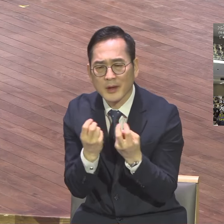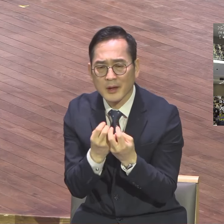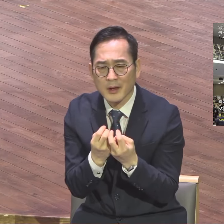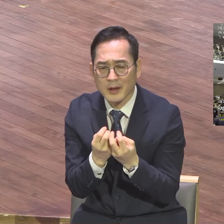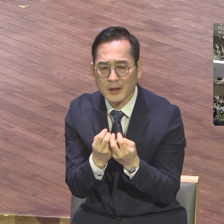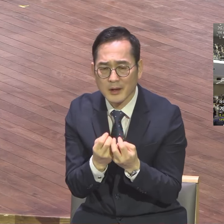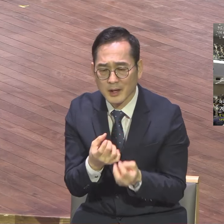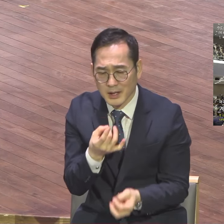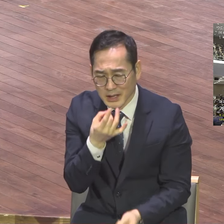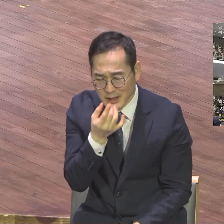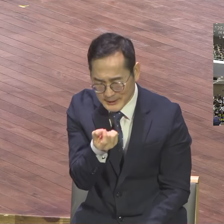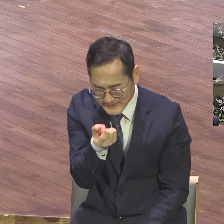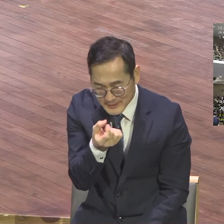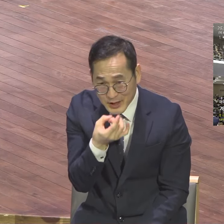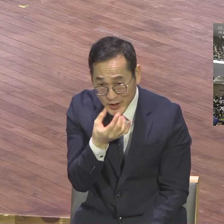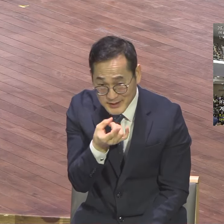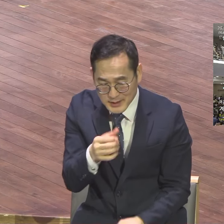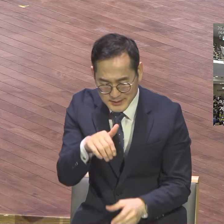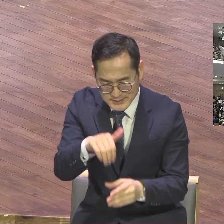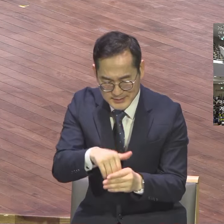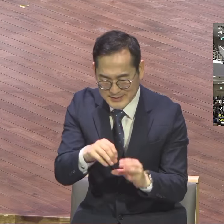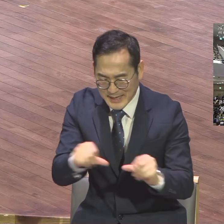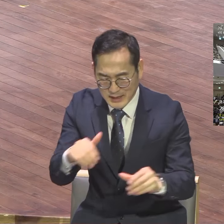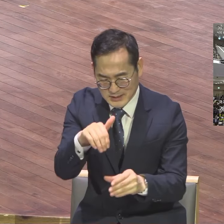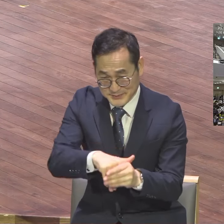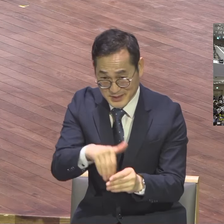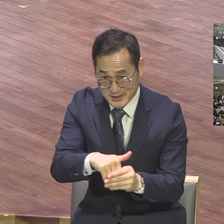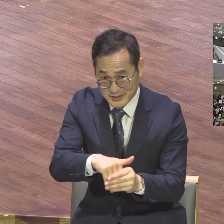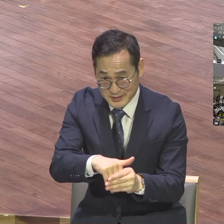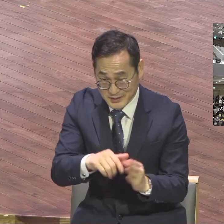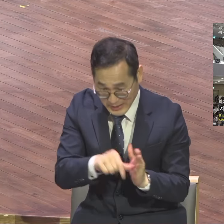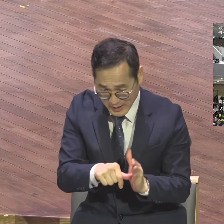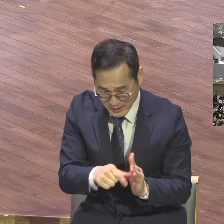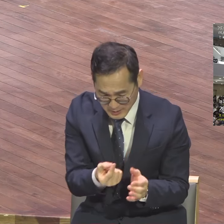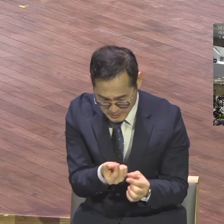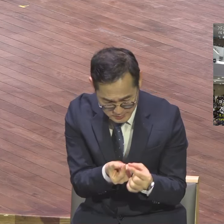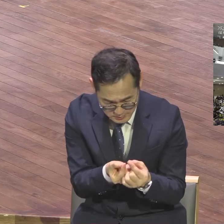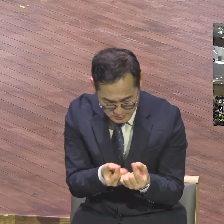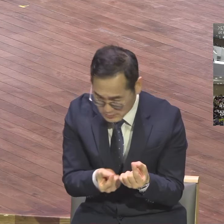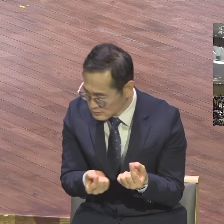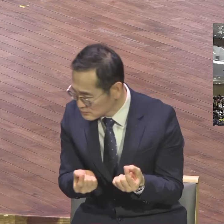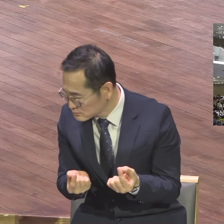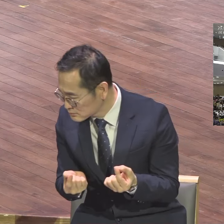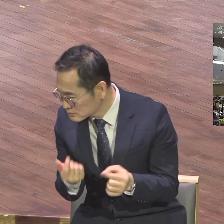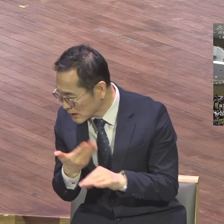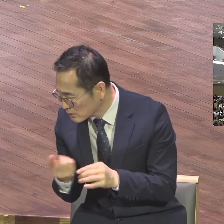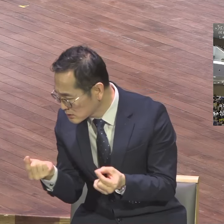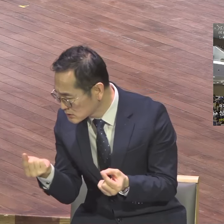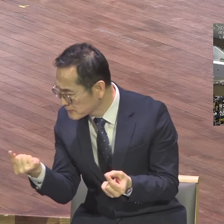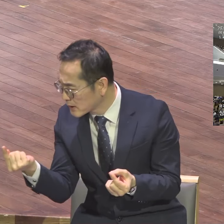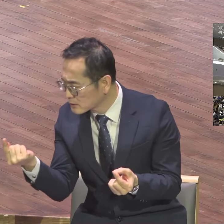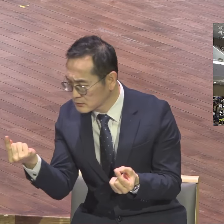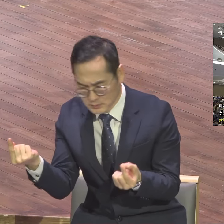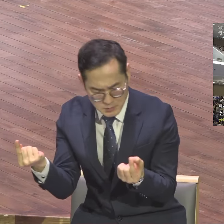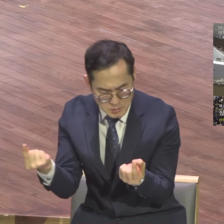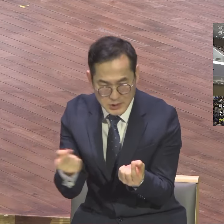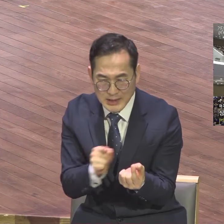같은 땅에 심길 때에는 땅위에 모든 시보다 작은 것이로 돼 심긴